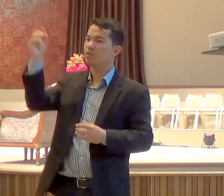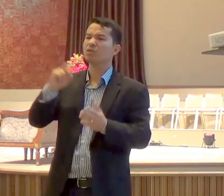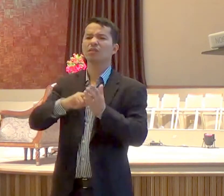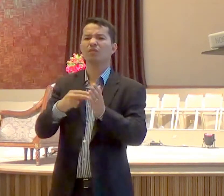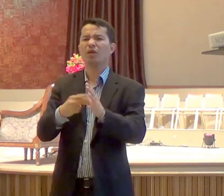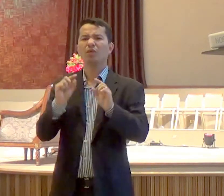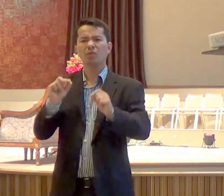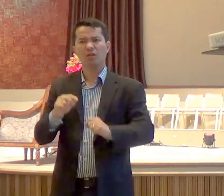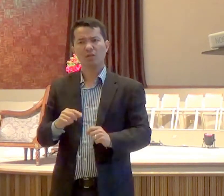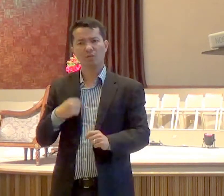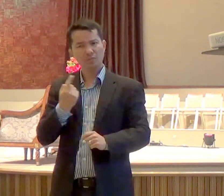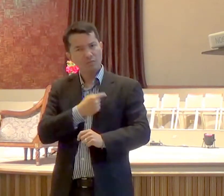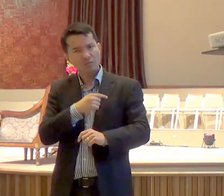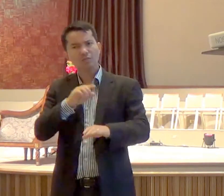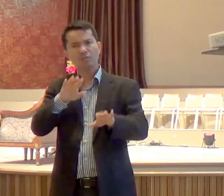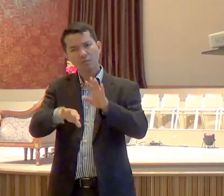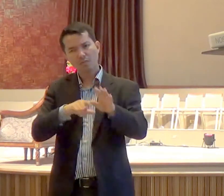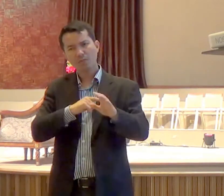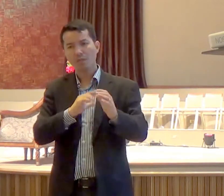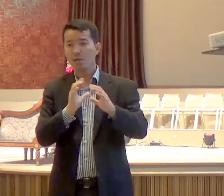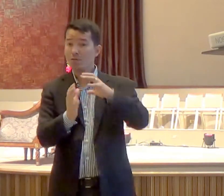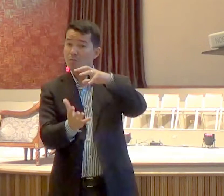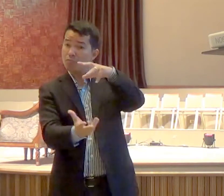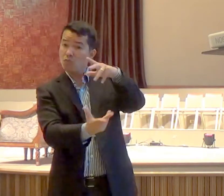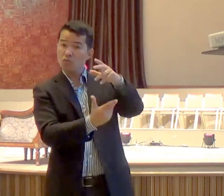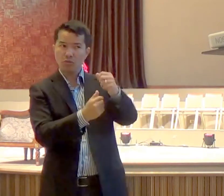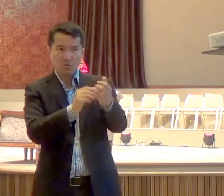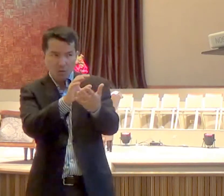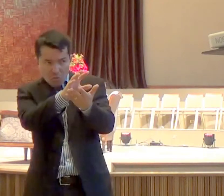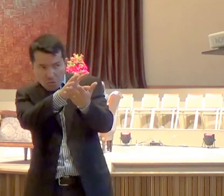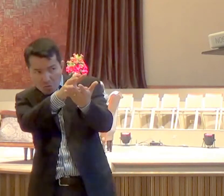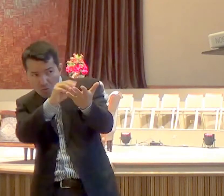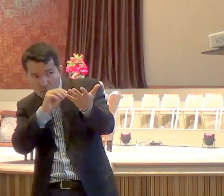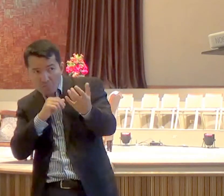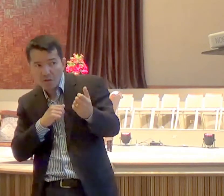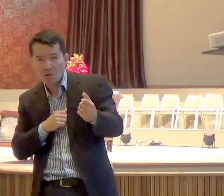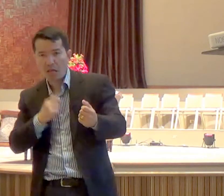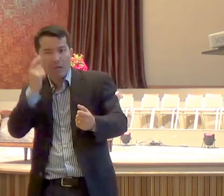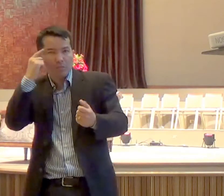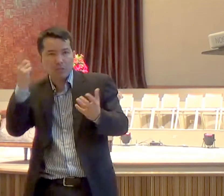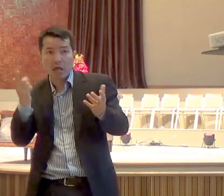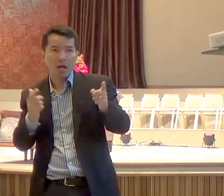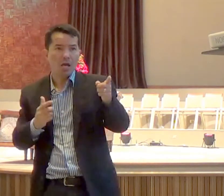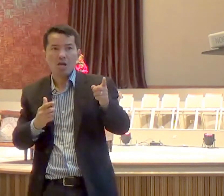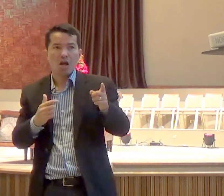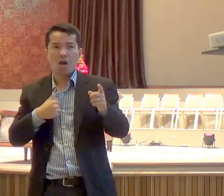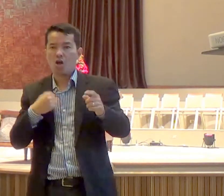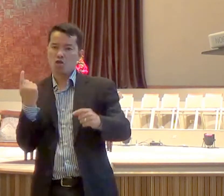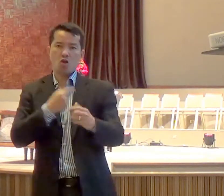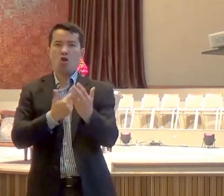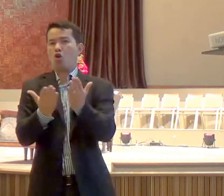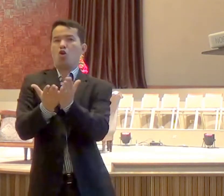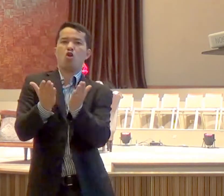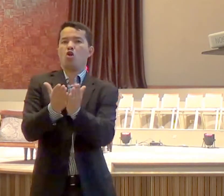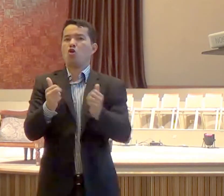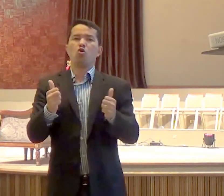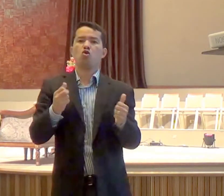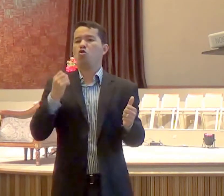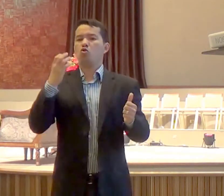tratamos, das coisas, do mundo, e trazemos, para dentro da igreja, e achamos, que porque nós, somos crentes, então, aquela festa